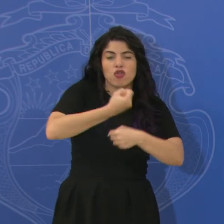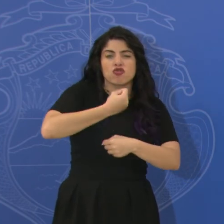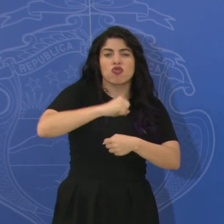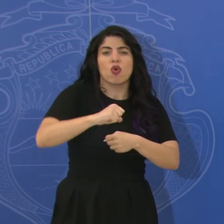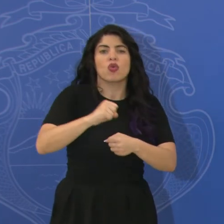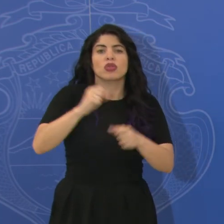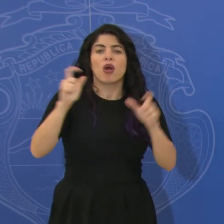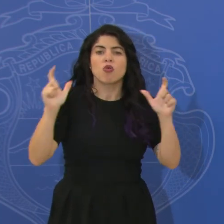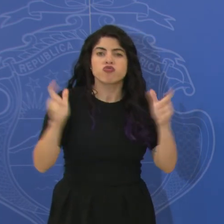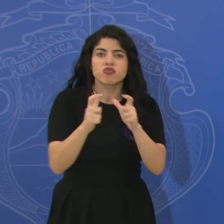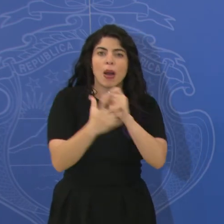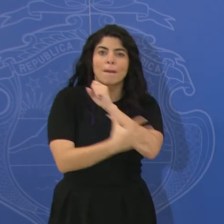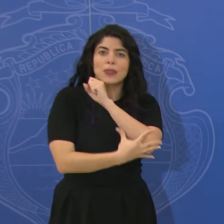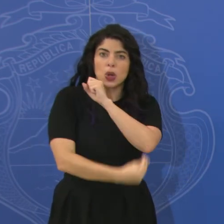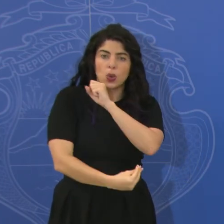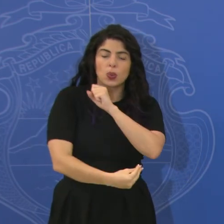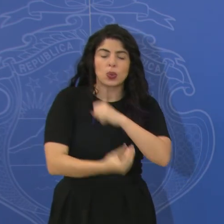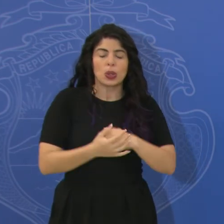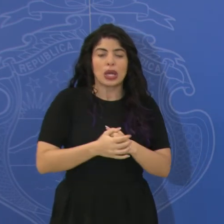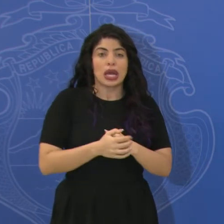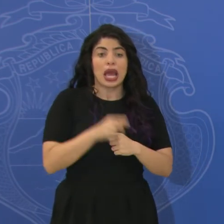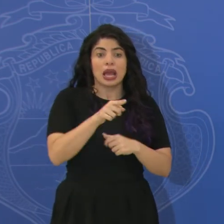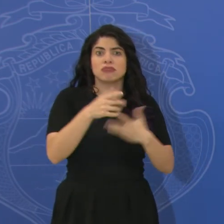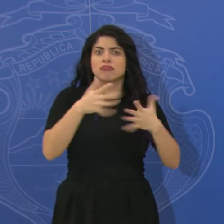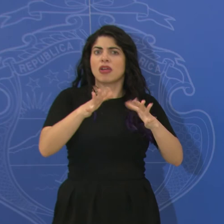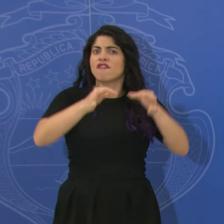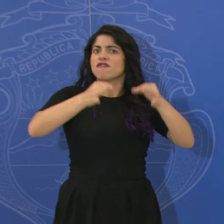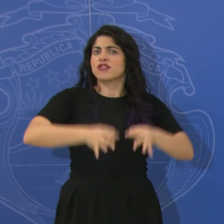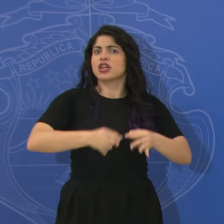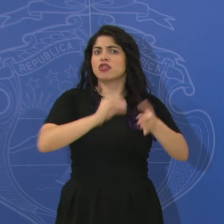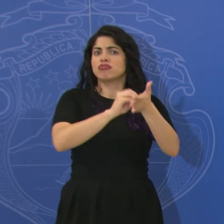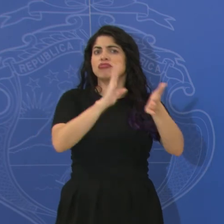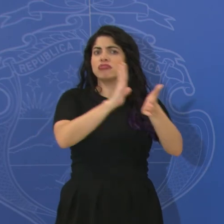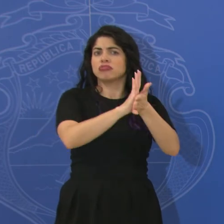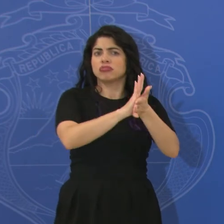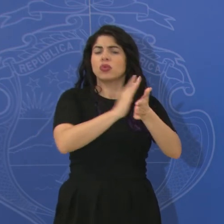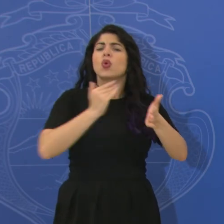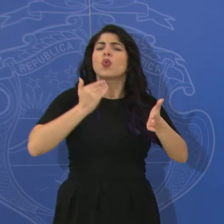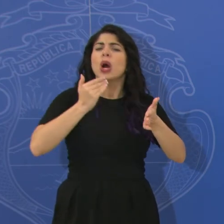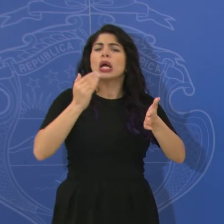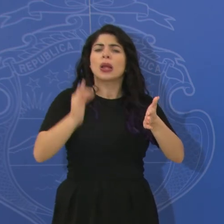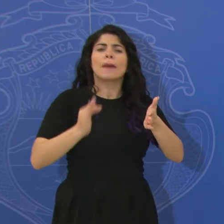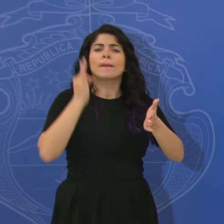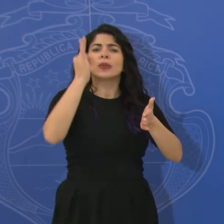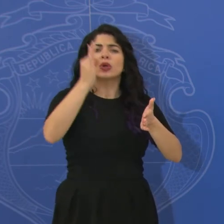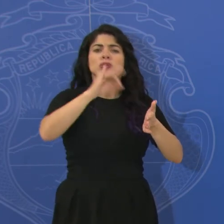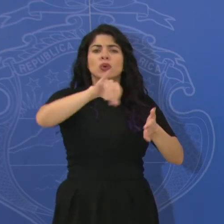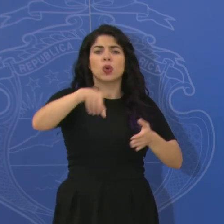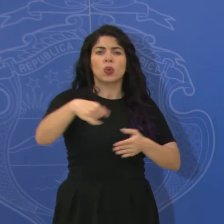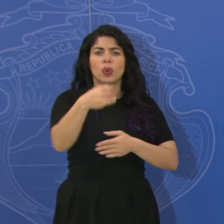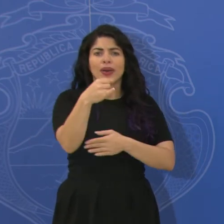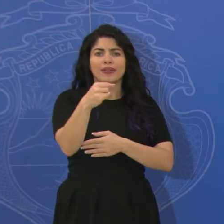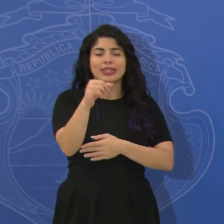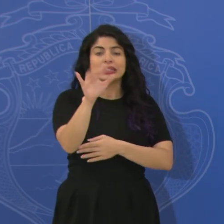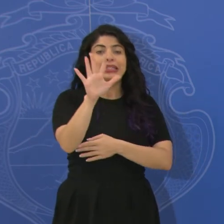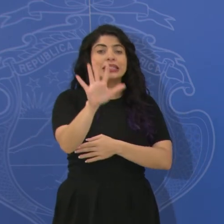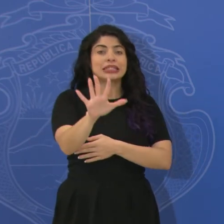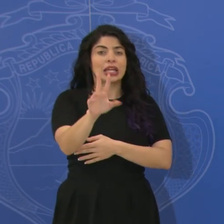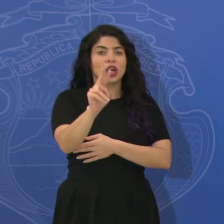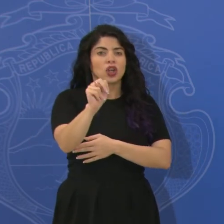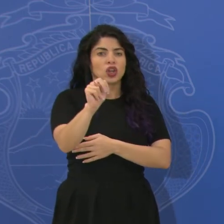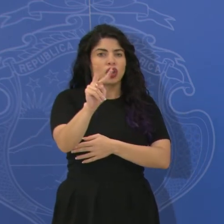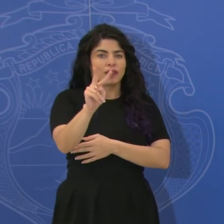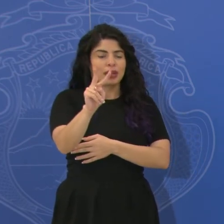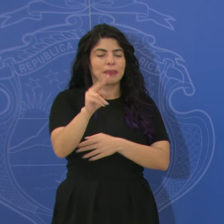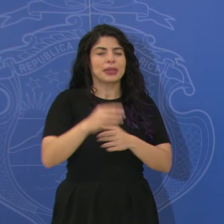la pobreza, está ya fijo en la fecha de discutir que será el próximo jueves 5 de